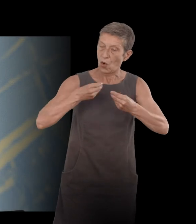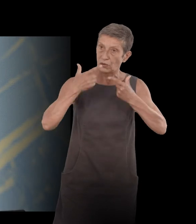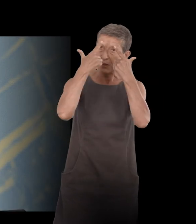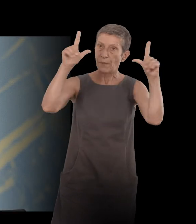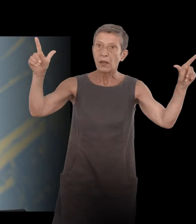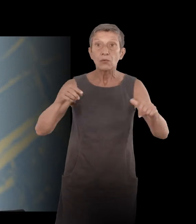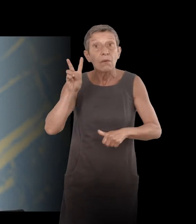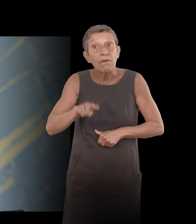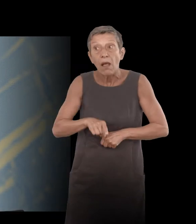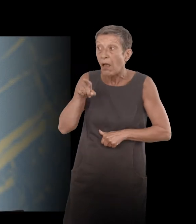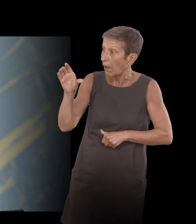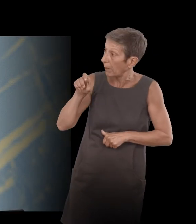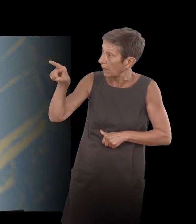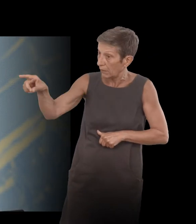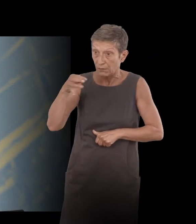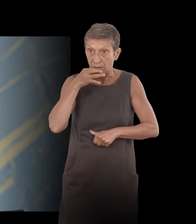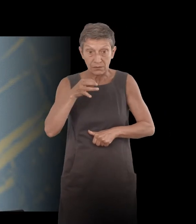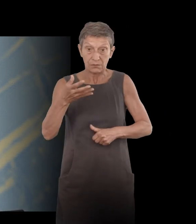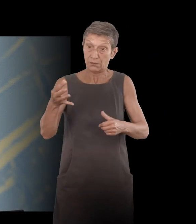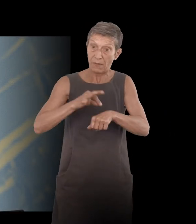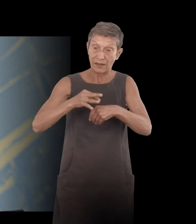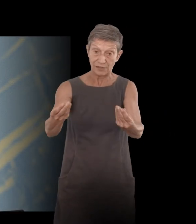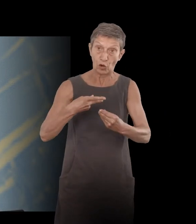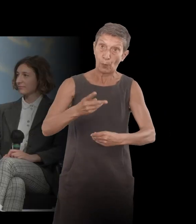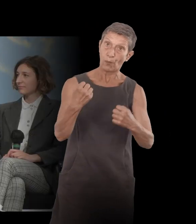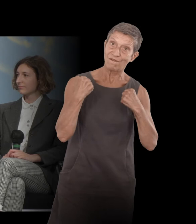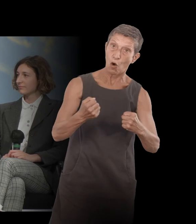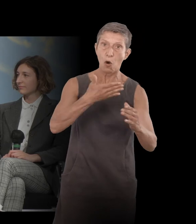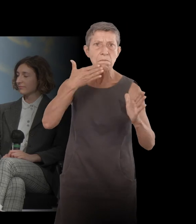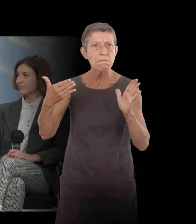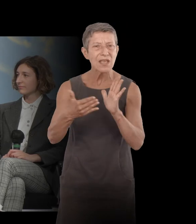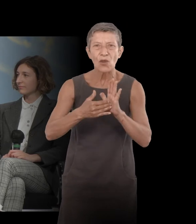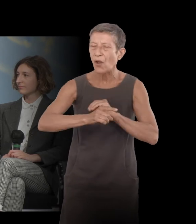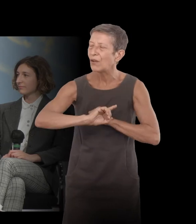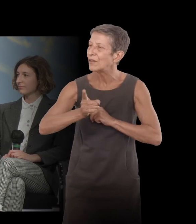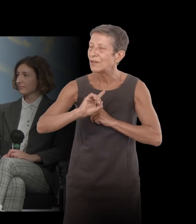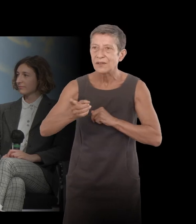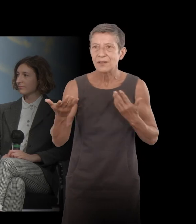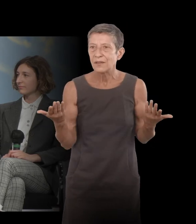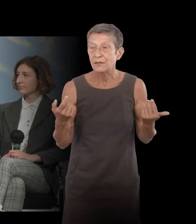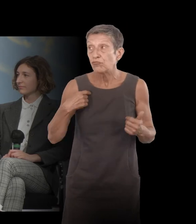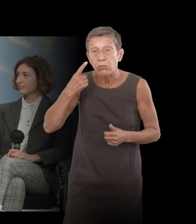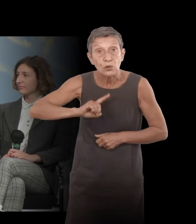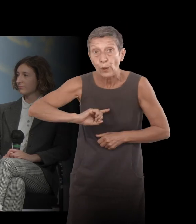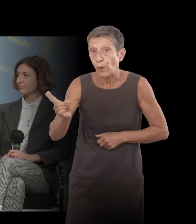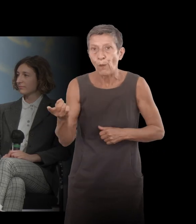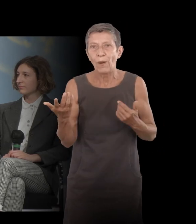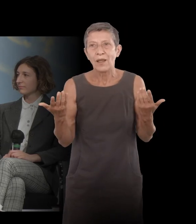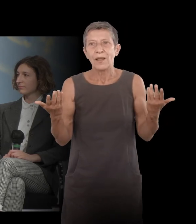disiez tout à l'heure. Je ne pense pas qu'on devienne meilleur, plus fort. Je n crois pas du tout. Mais peut-être qu'on se